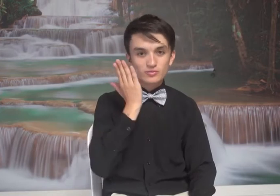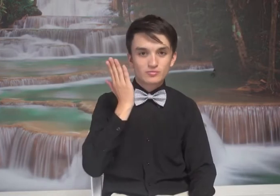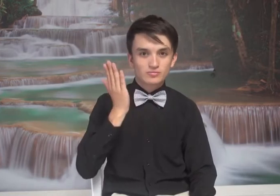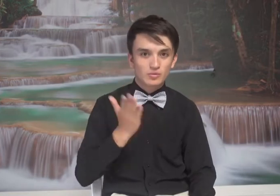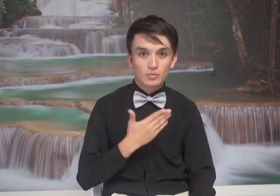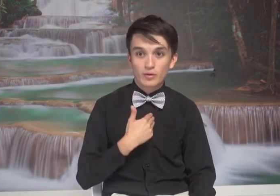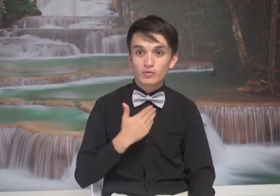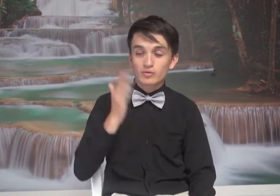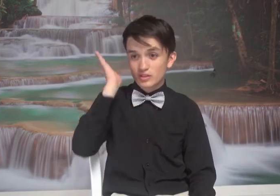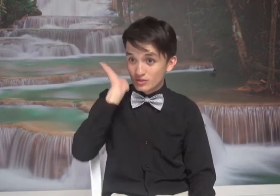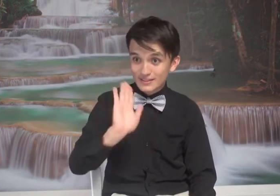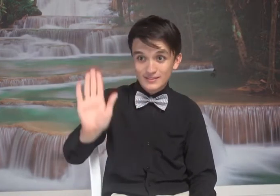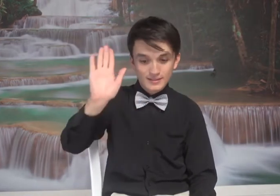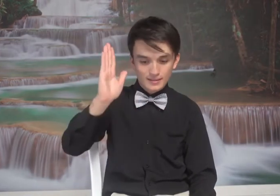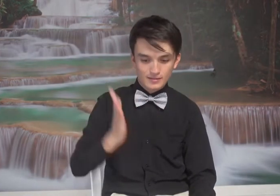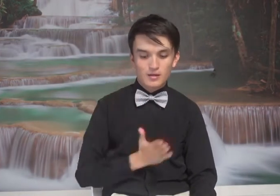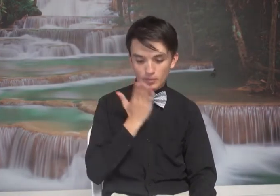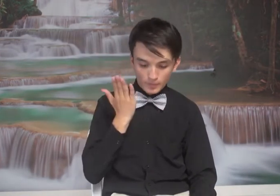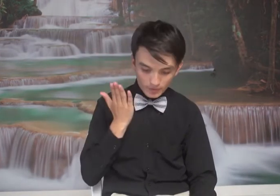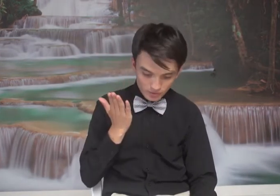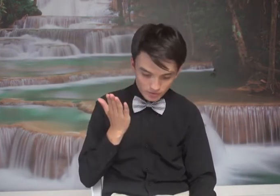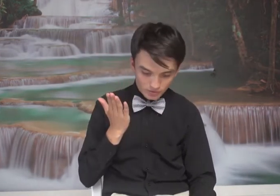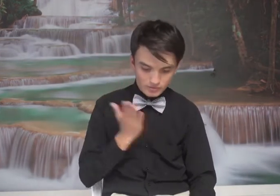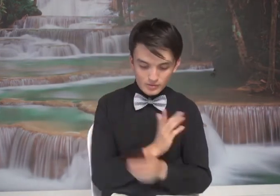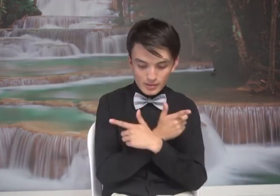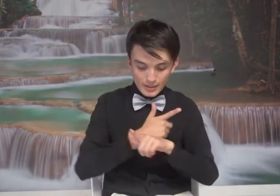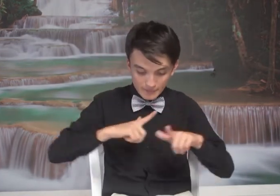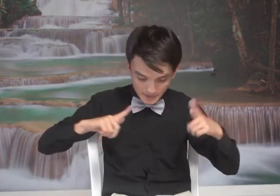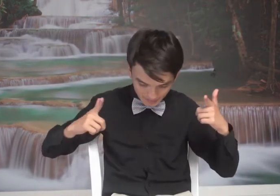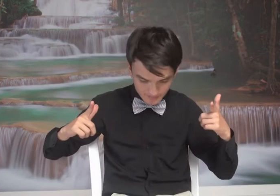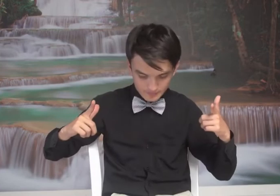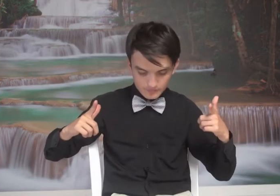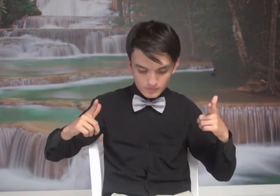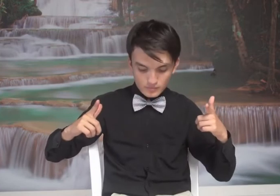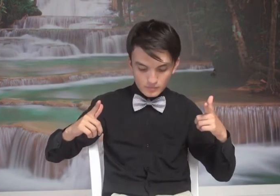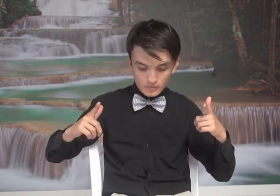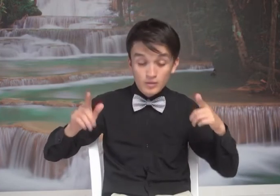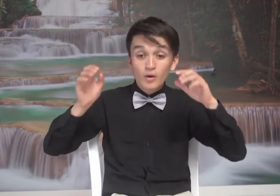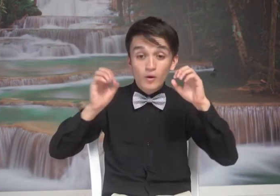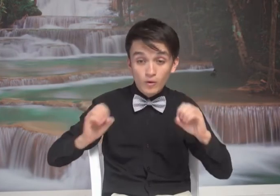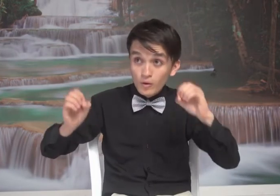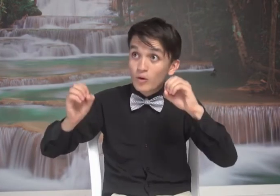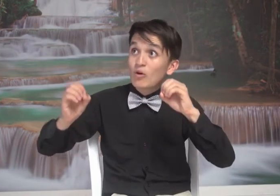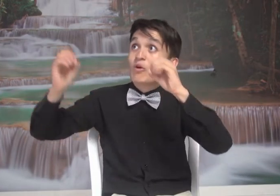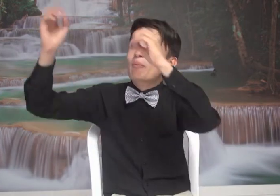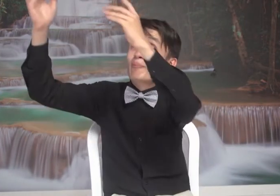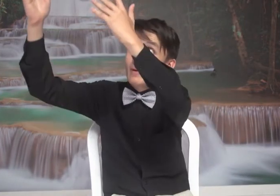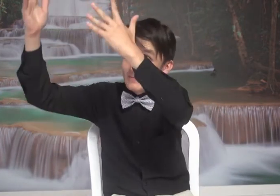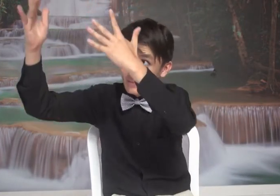como cuando uno dice no es que así es el propio de nosotros libertad oh manda